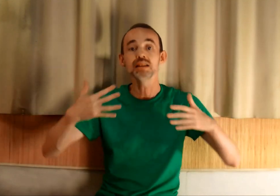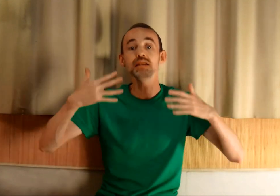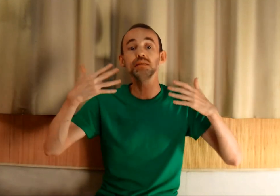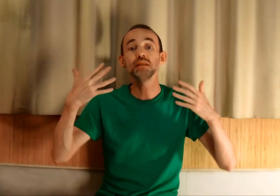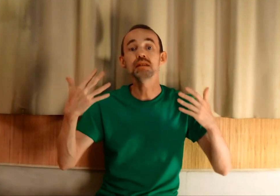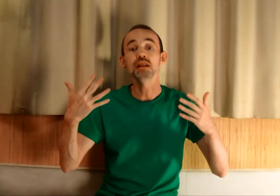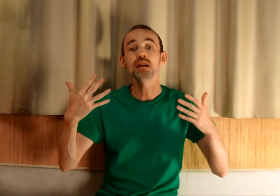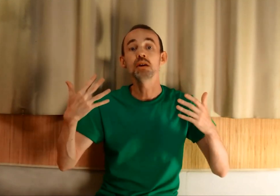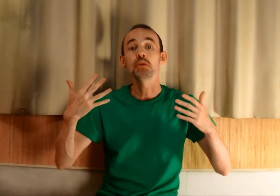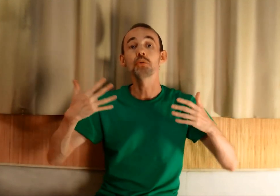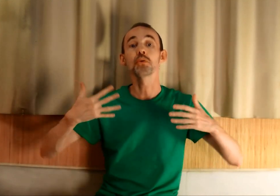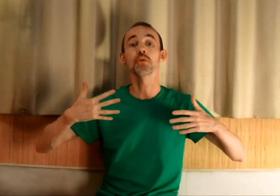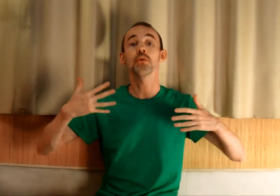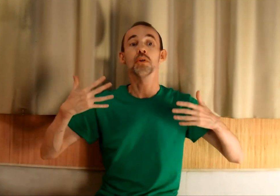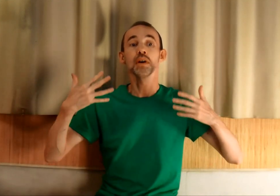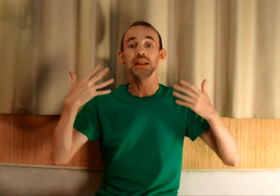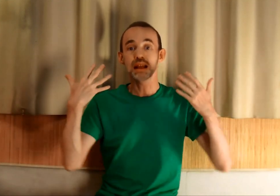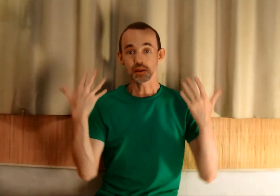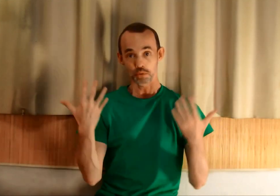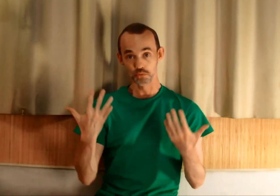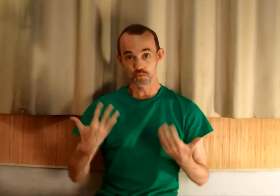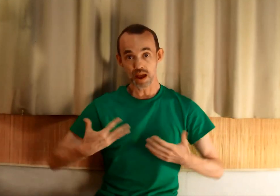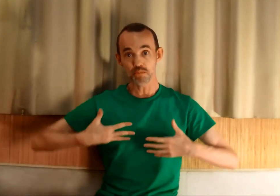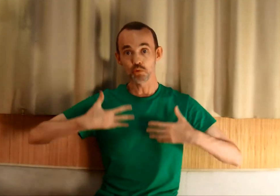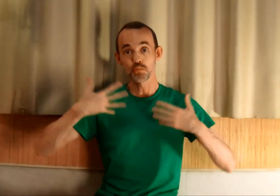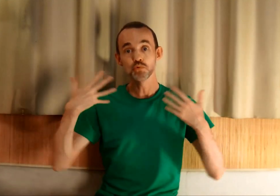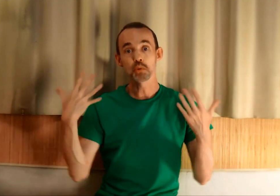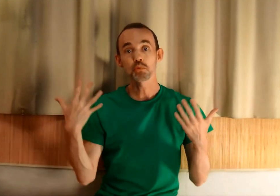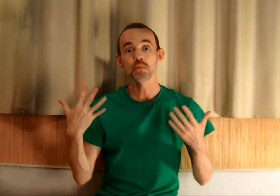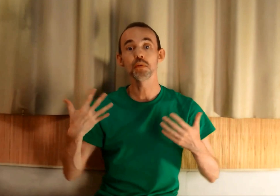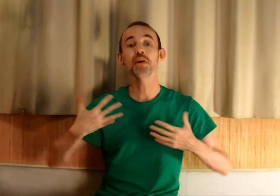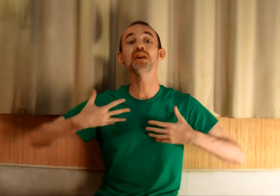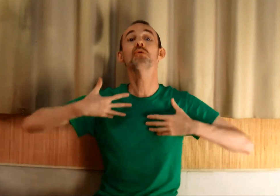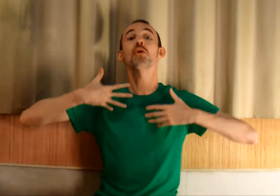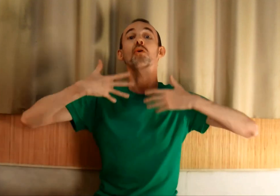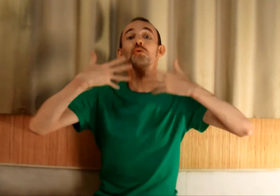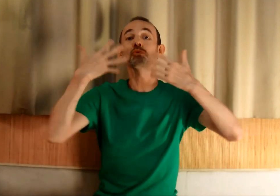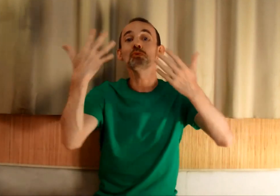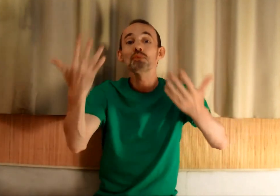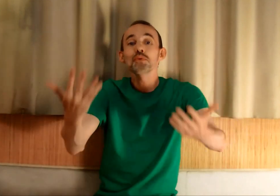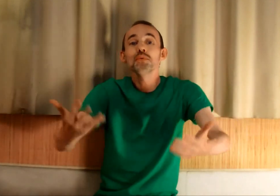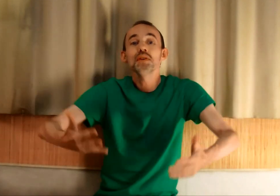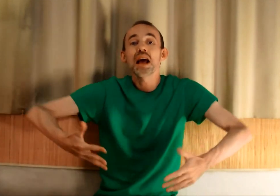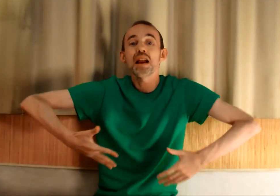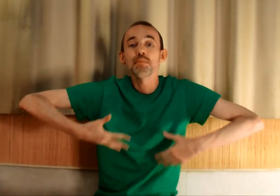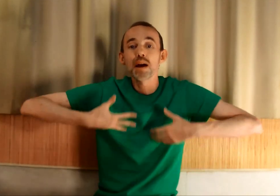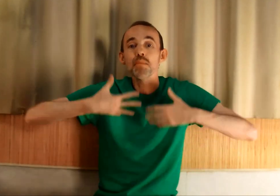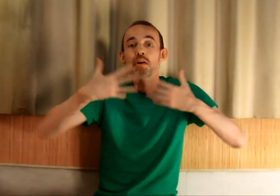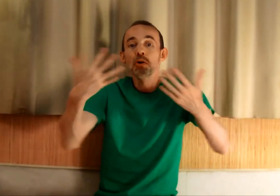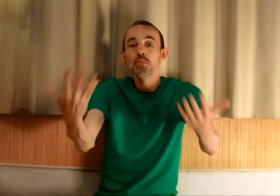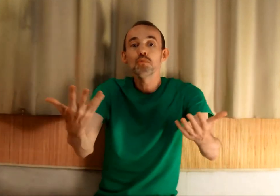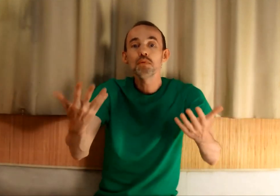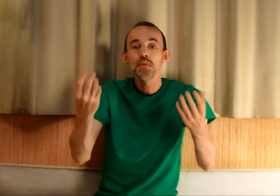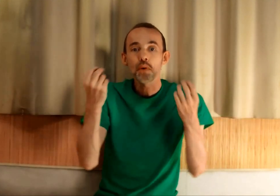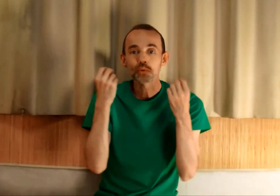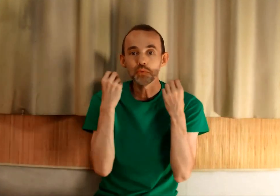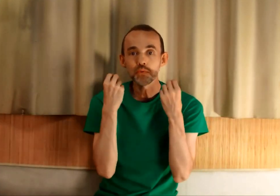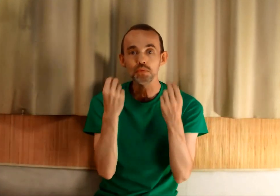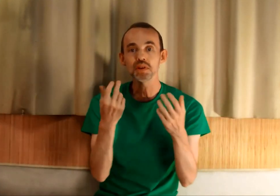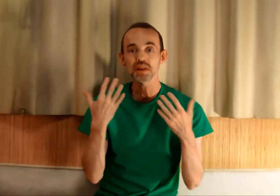difficile d'être vous-même de plus en plus vivant et de rendre toute votre vie elle-même plus vivante, une vie